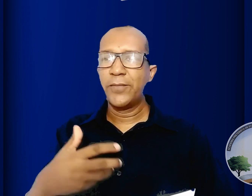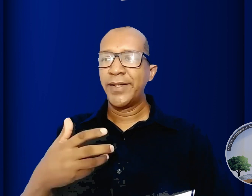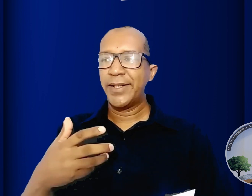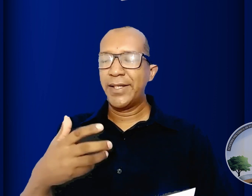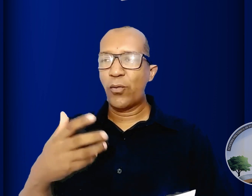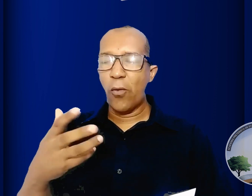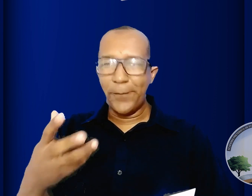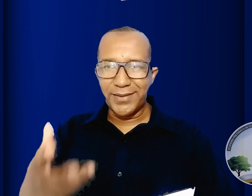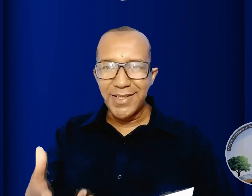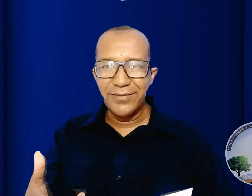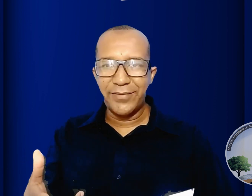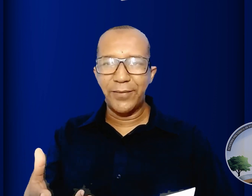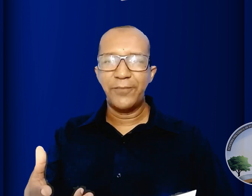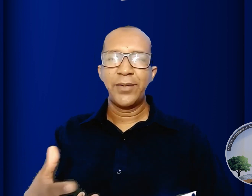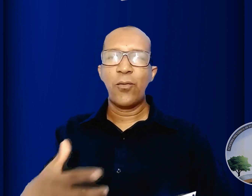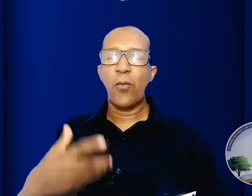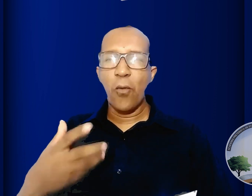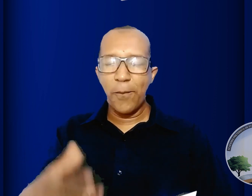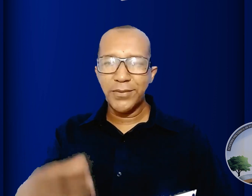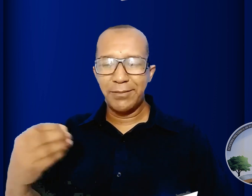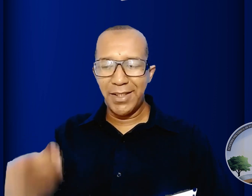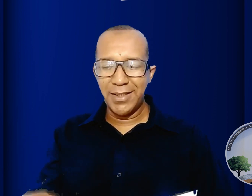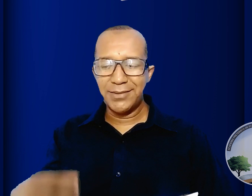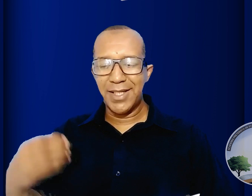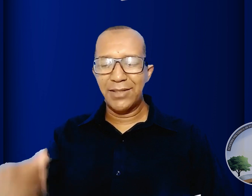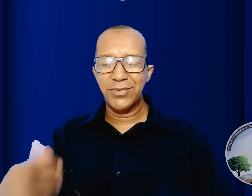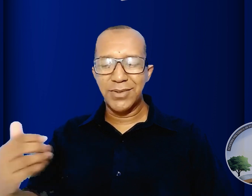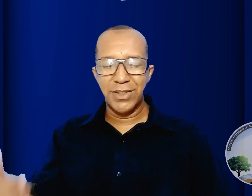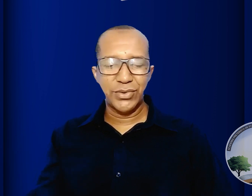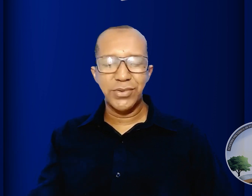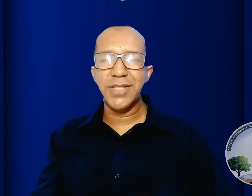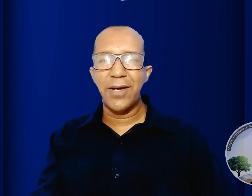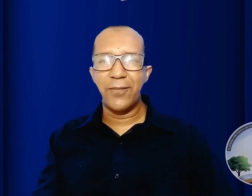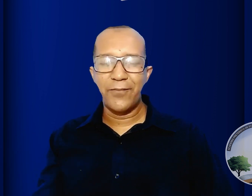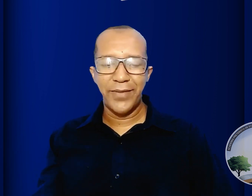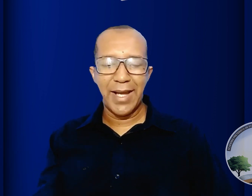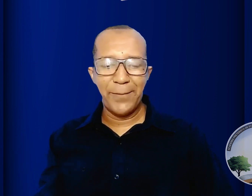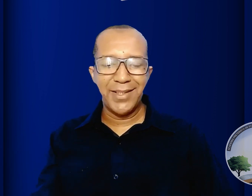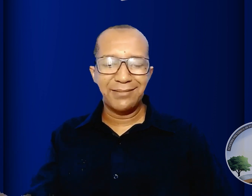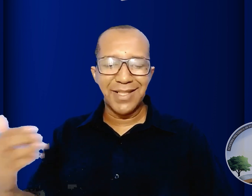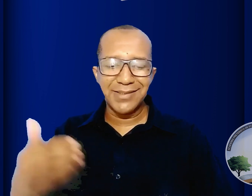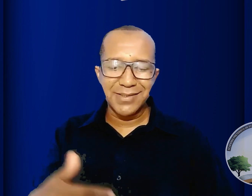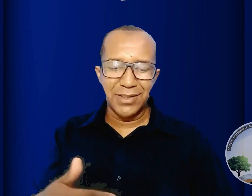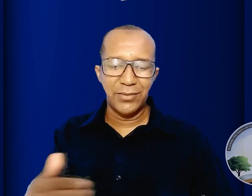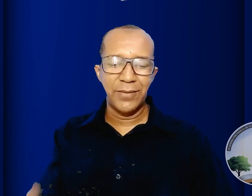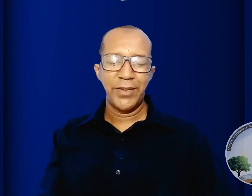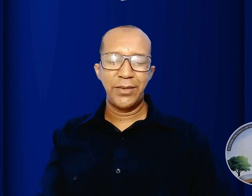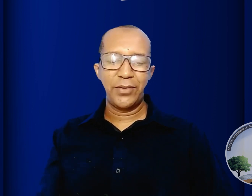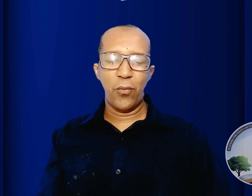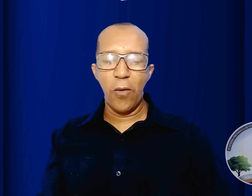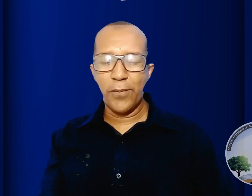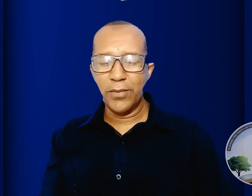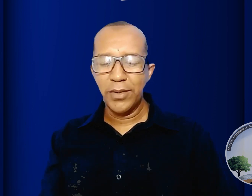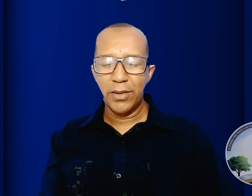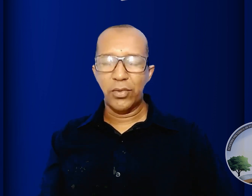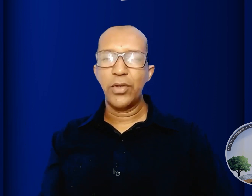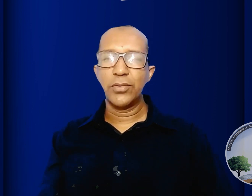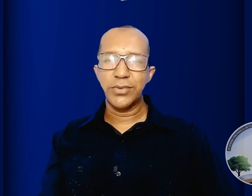incorruptível um corpo semelhante a dos anjos do céu habilitação de um corpo glorioso